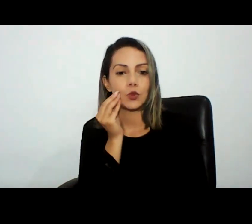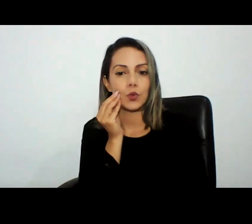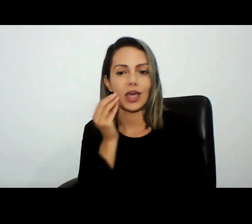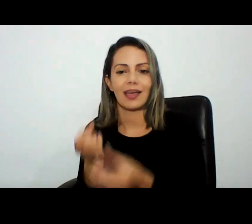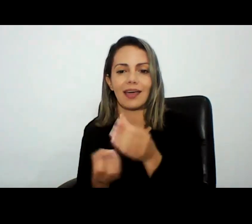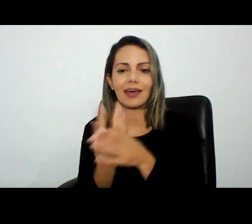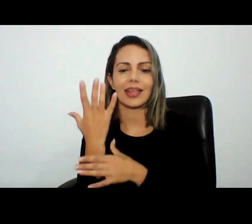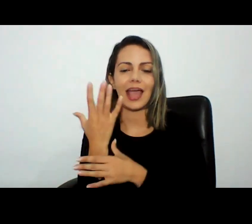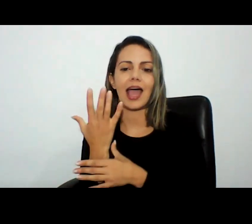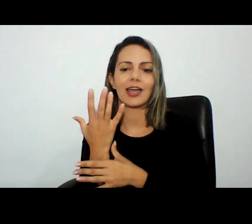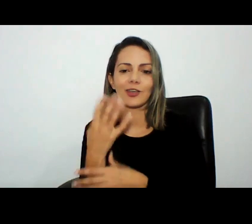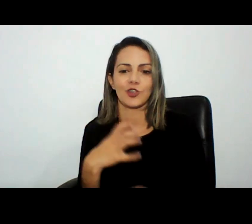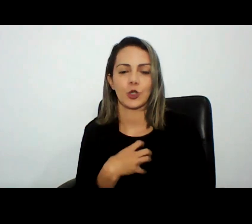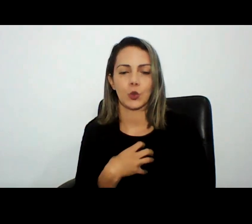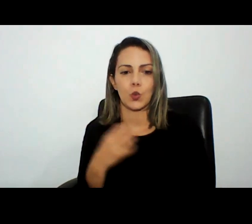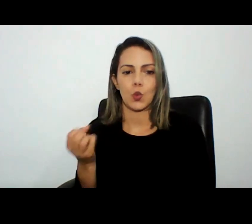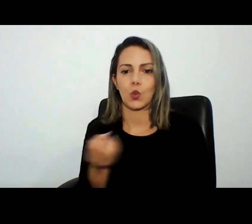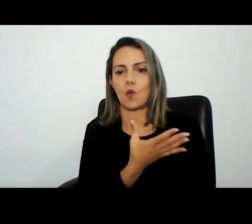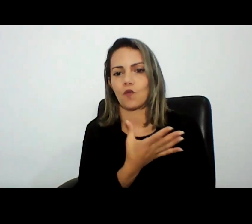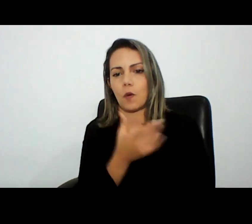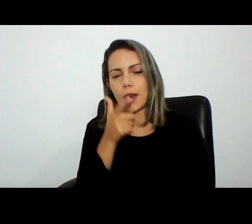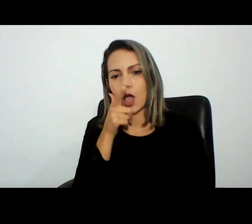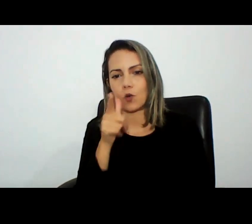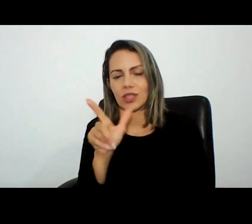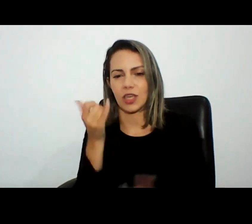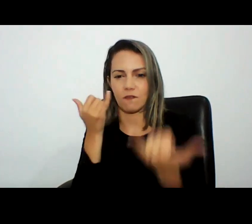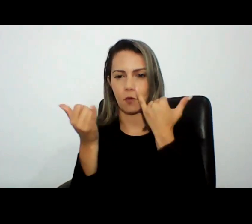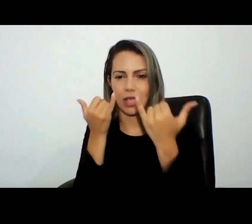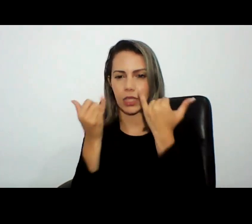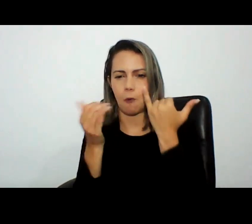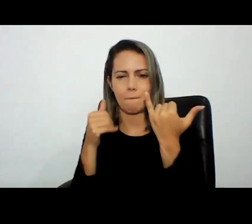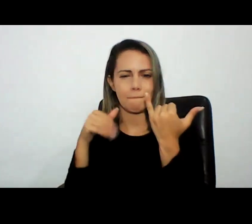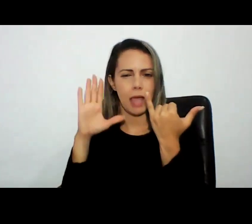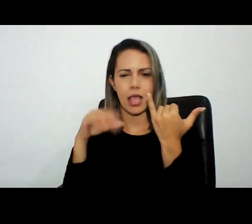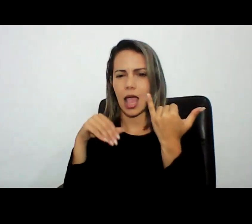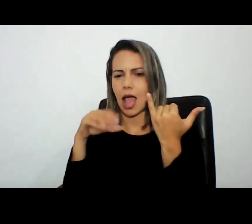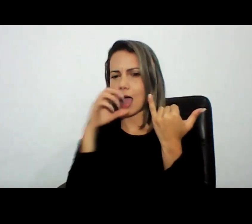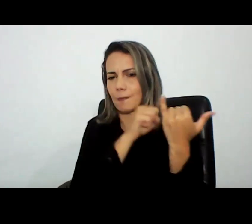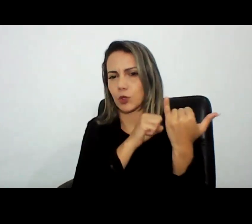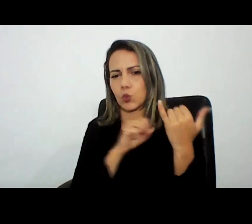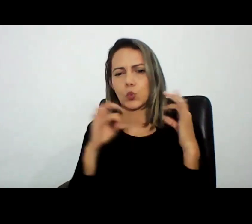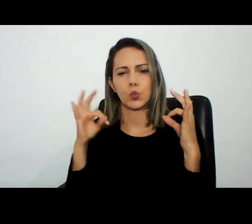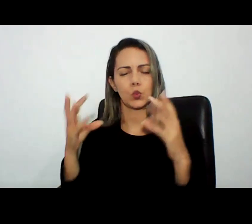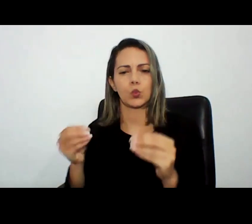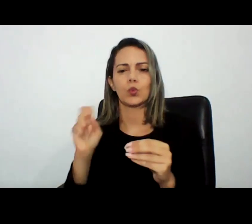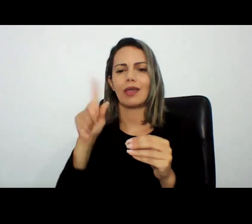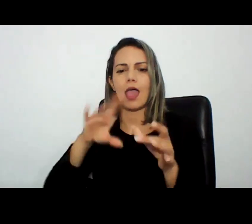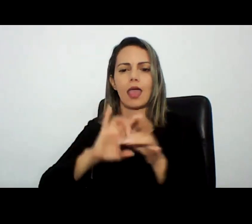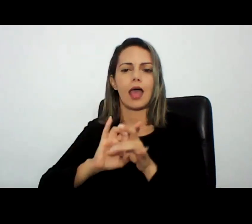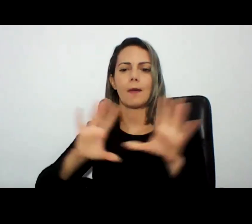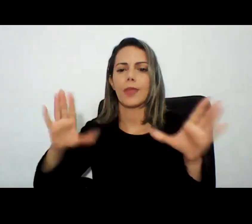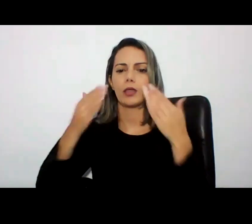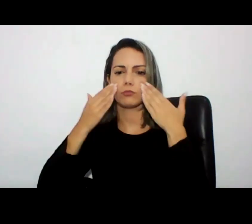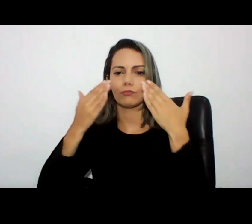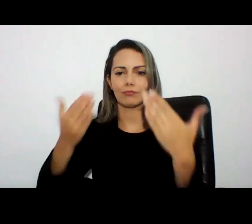novos para que nós tenhamos acesso a maior quantidade de dados com maior qualidade mas tudo que esteja disponível para qualquer pessoa é um dado